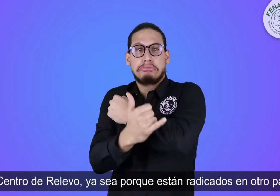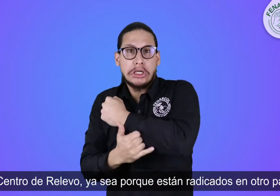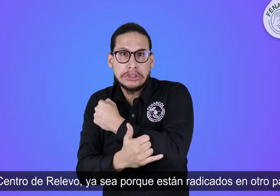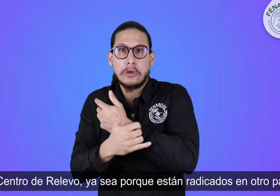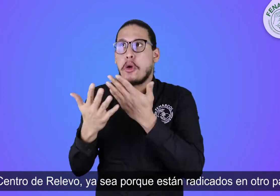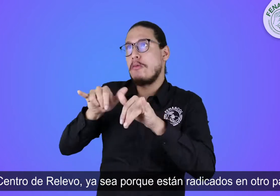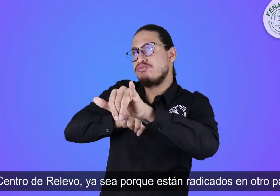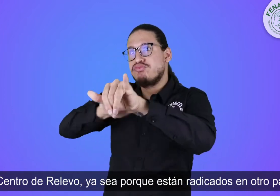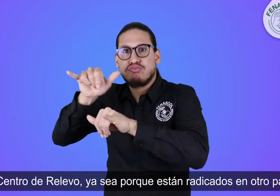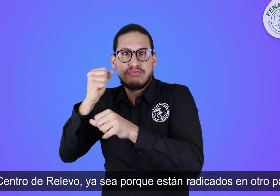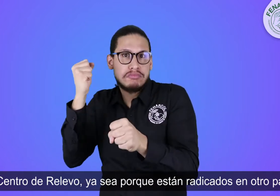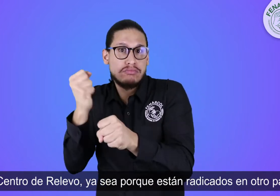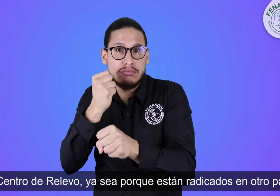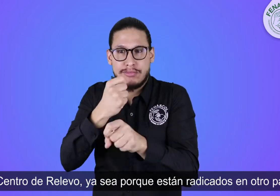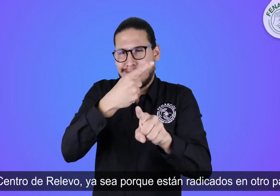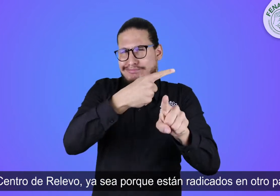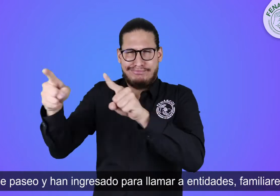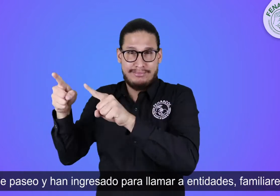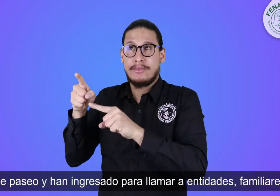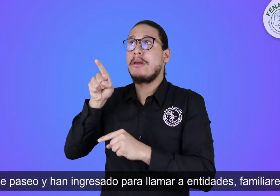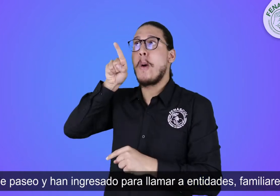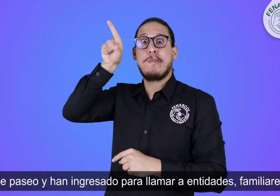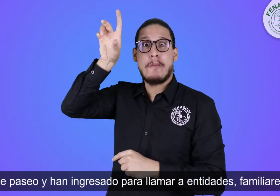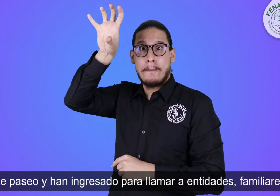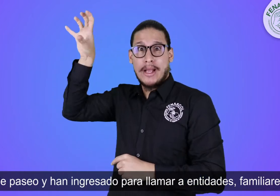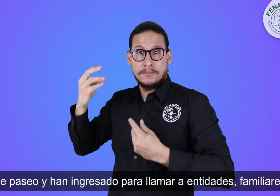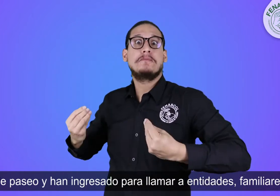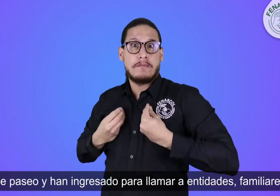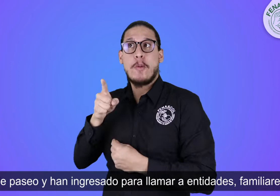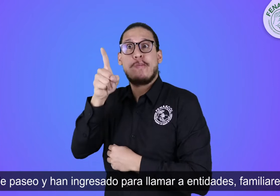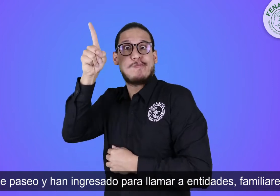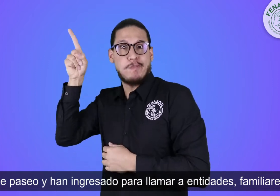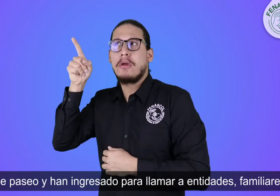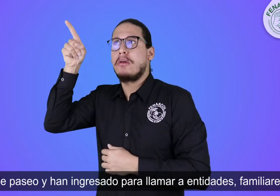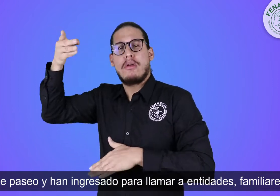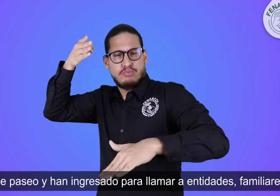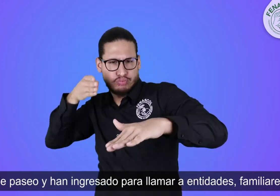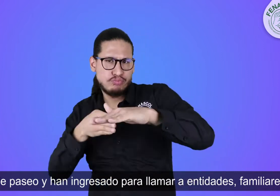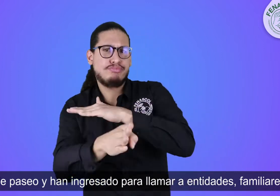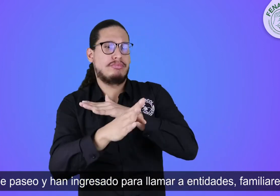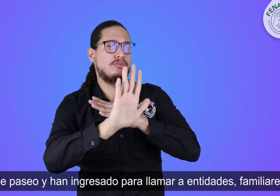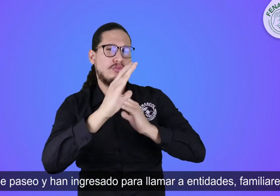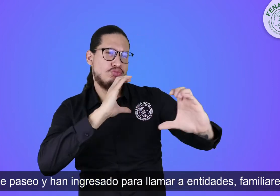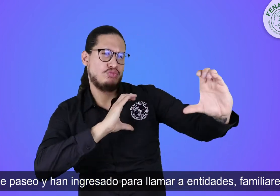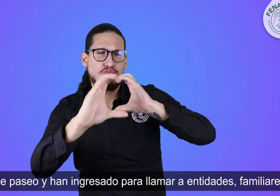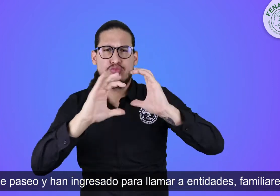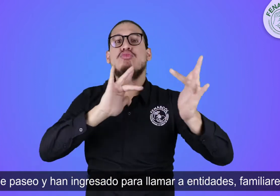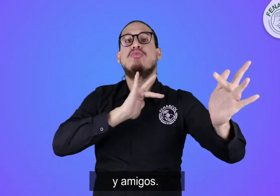radicadas en otro país o de paseo y han ingresado para llamar a entidades, a